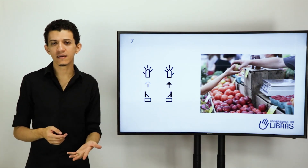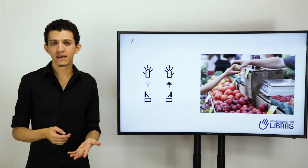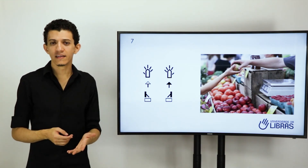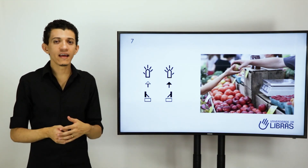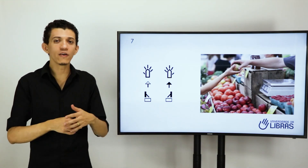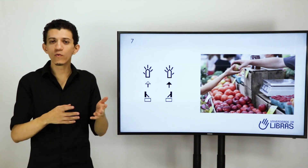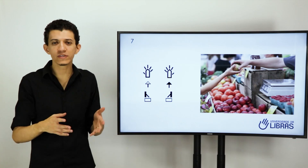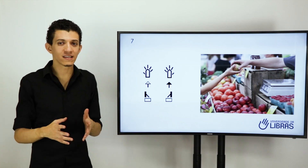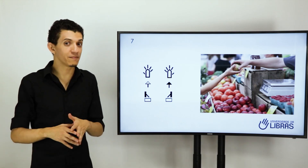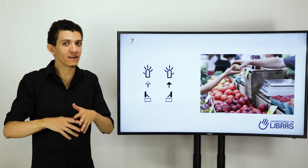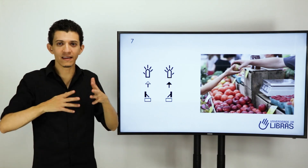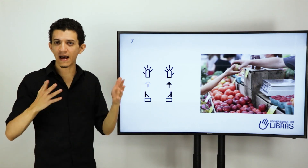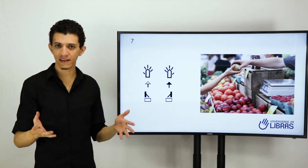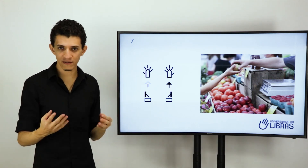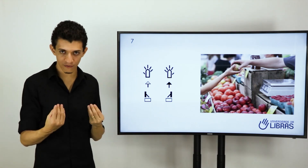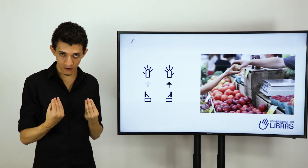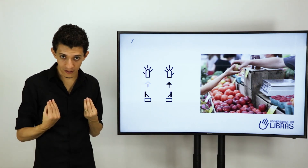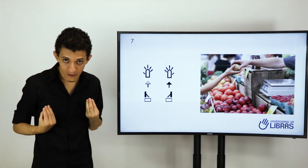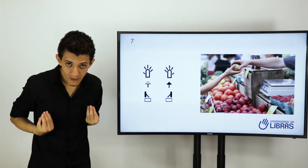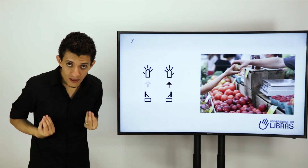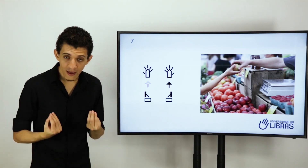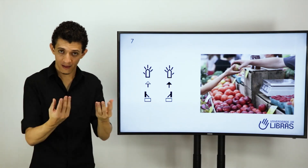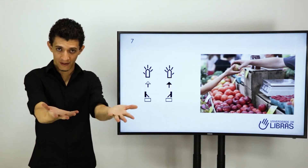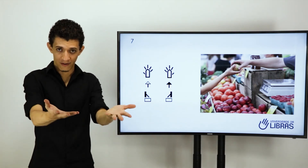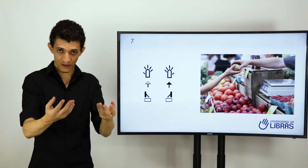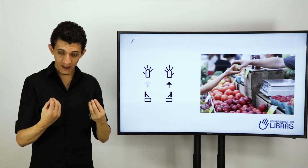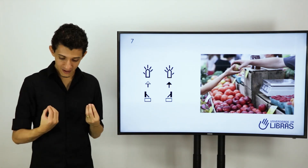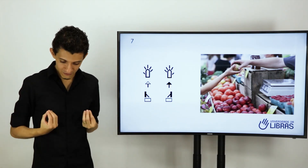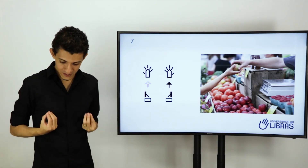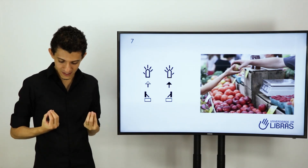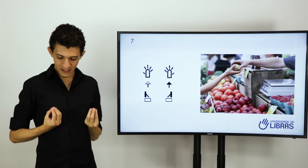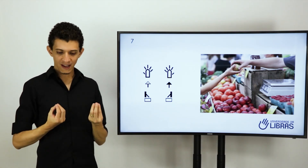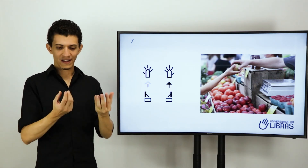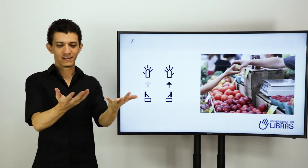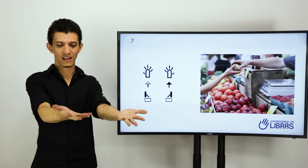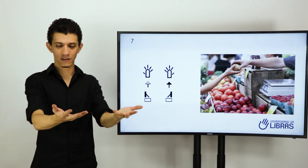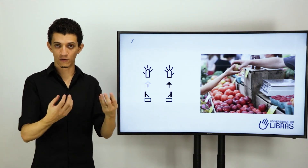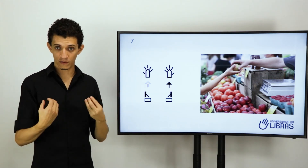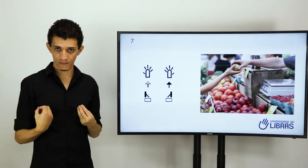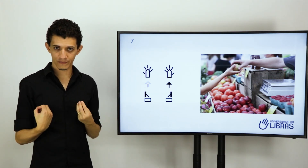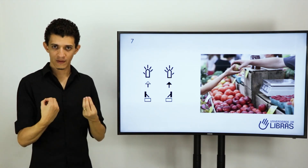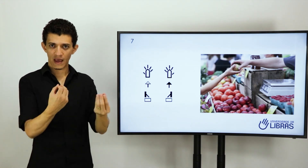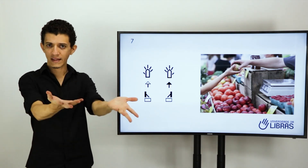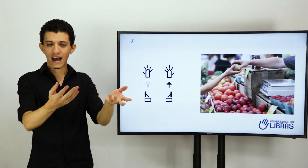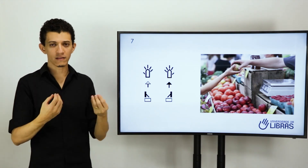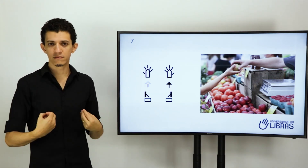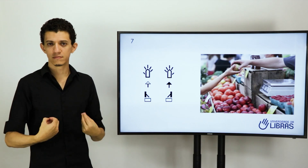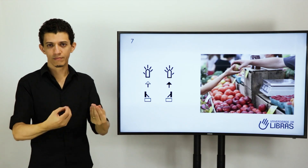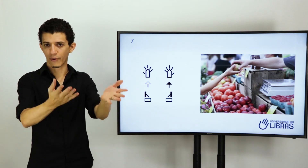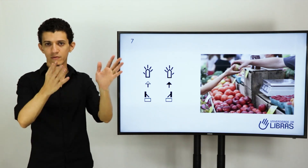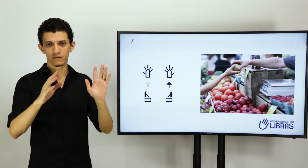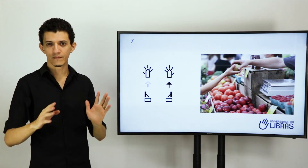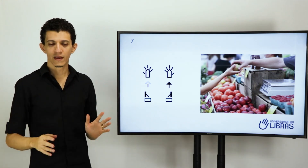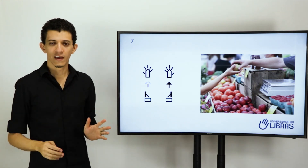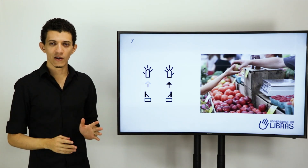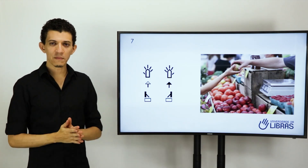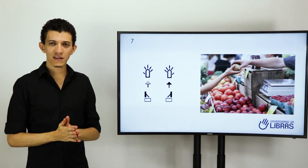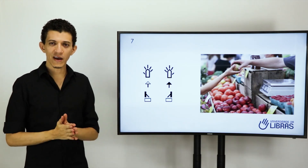nenhum de receber nada e de volta. Ok? Você está dando. É dado. Ponto. Eu lembro que tem um